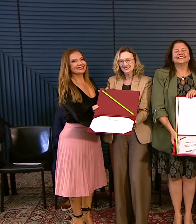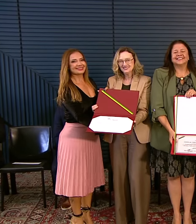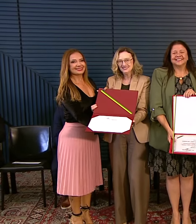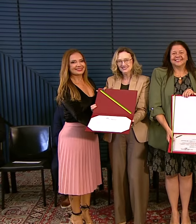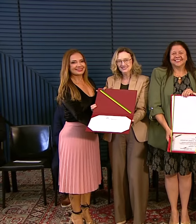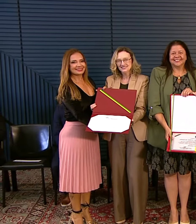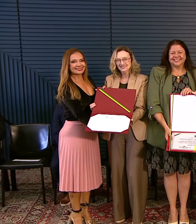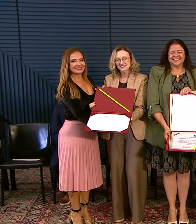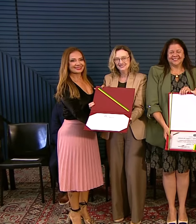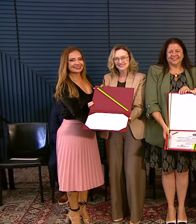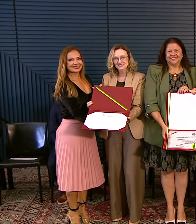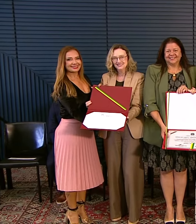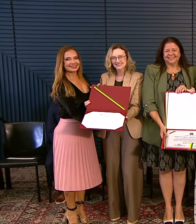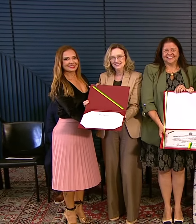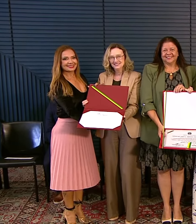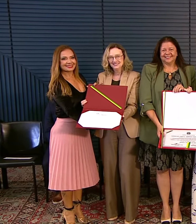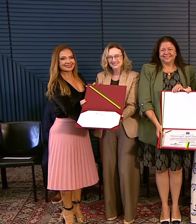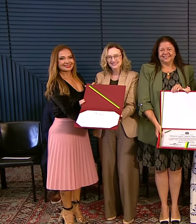Saúde